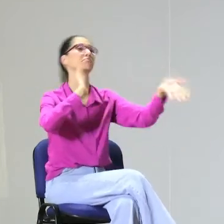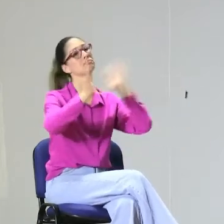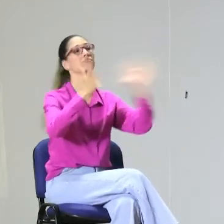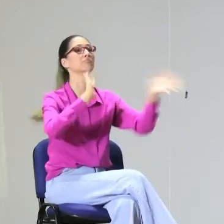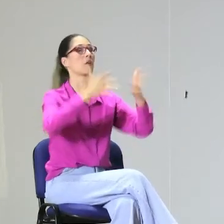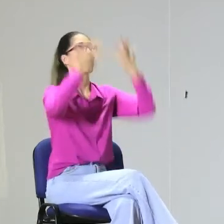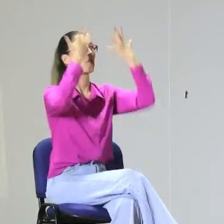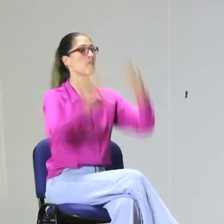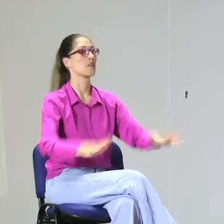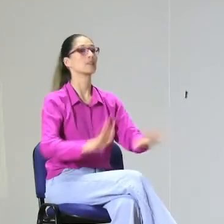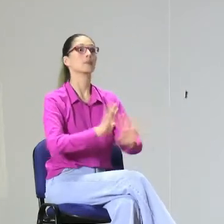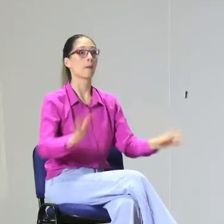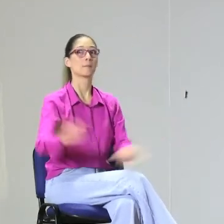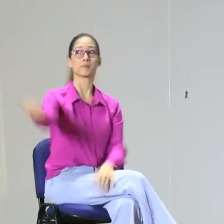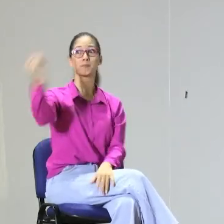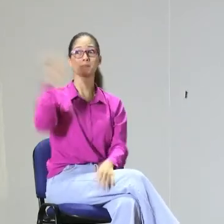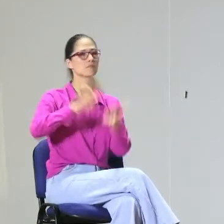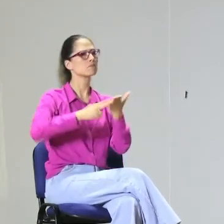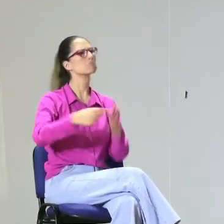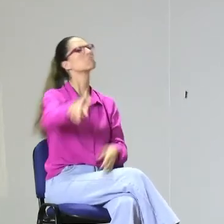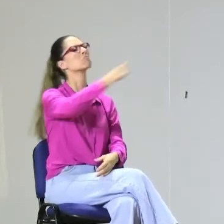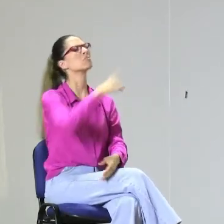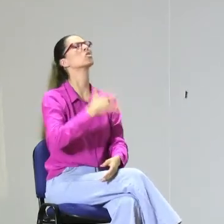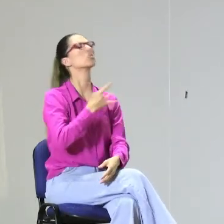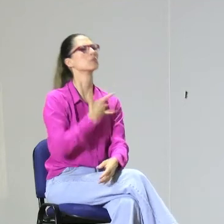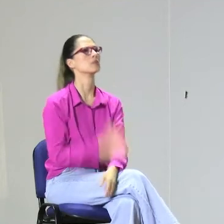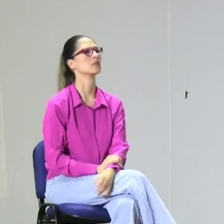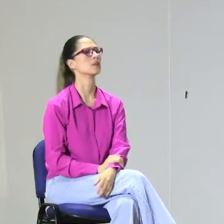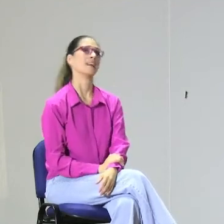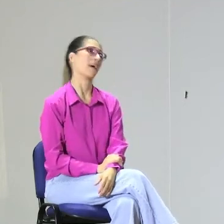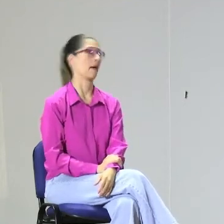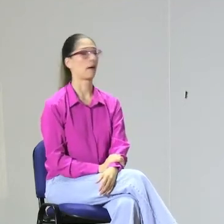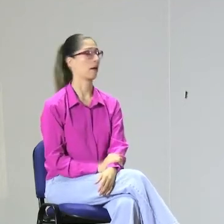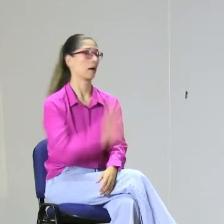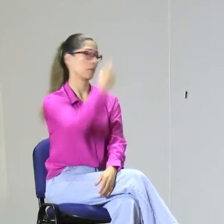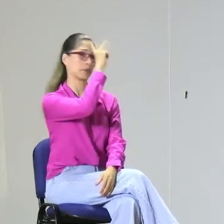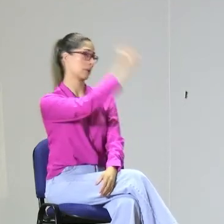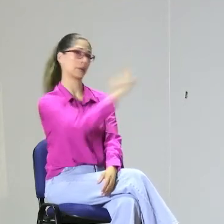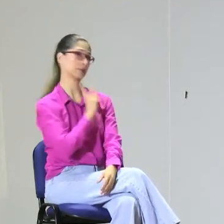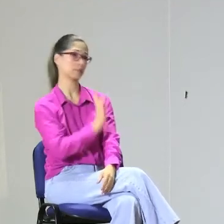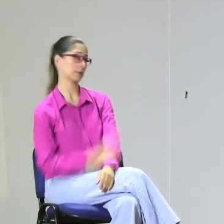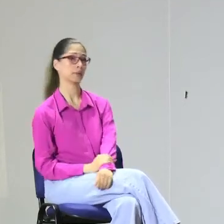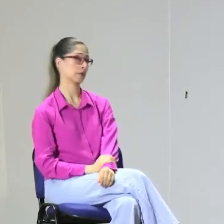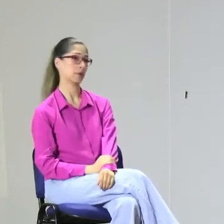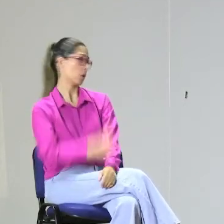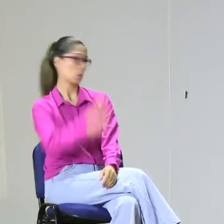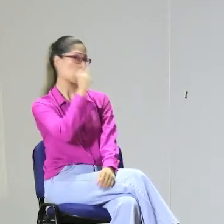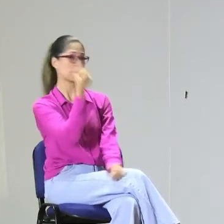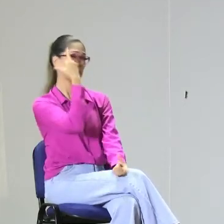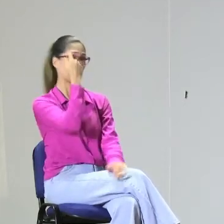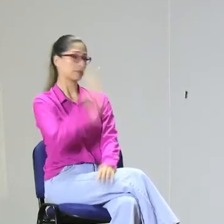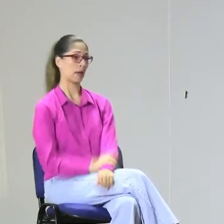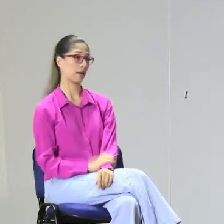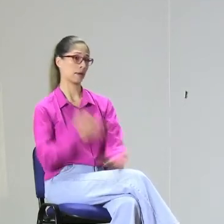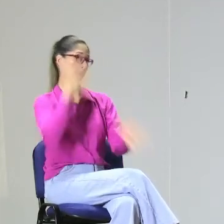y luego le pregunté cómo se siente, ¿sí? Luego el intérprete también me apoyó y